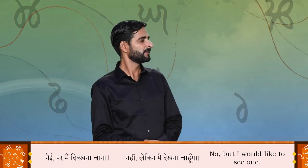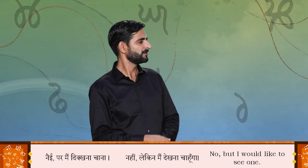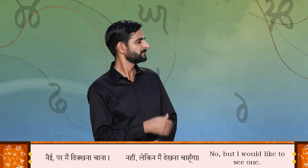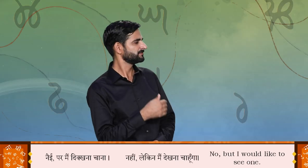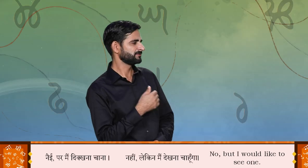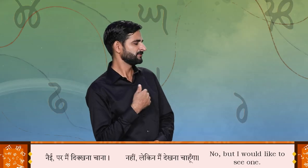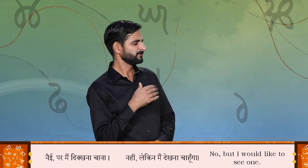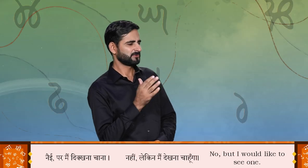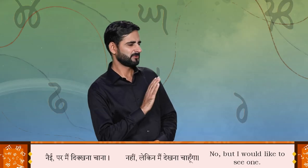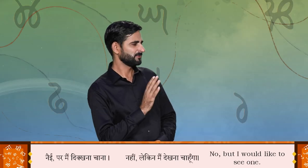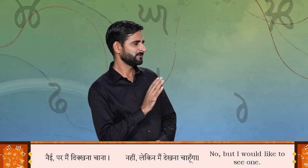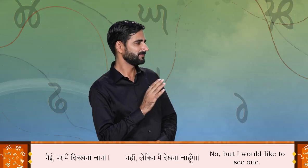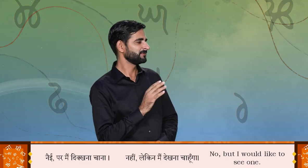नहीं पर मैं दिखना जाना